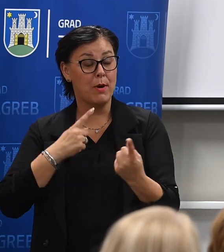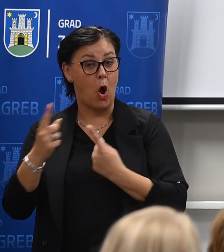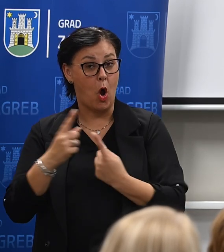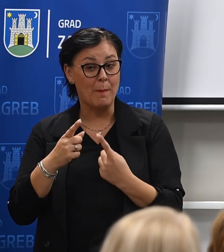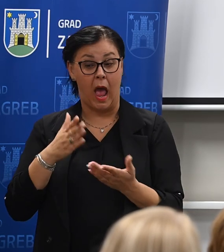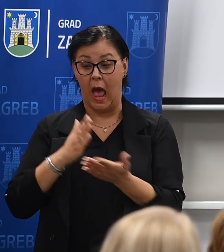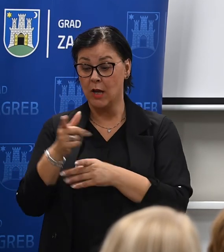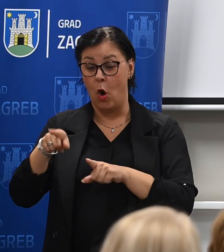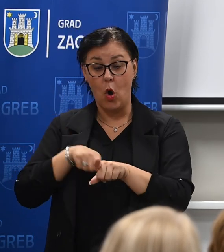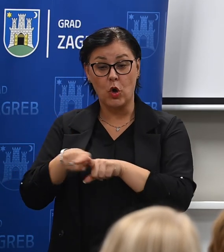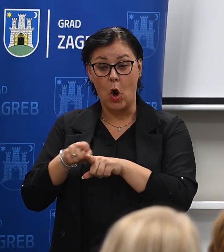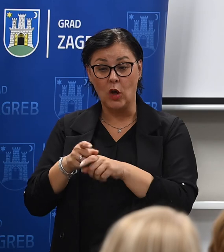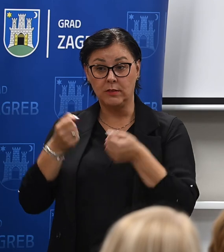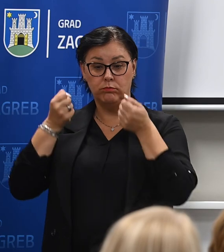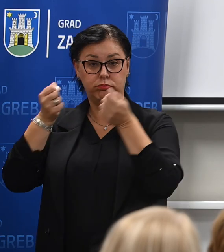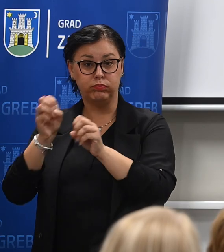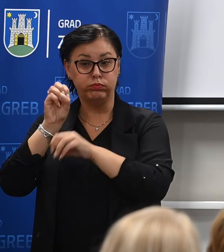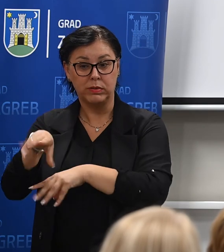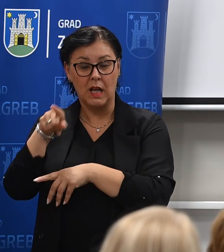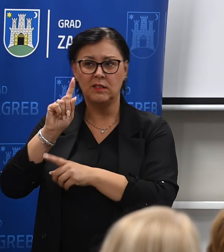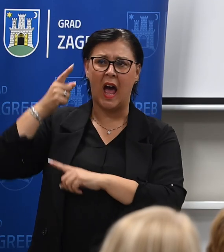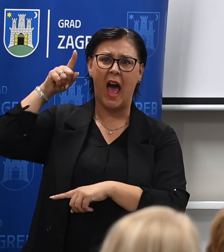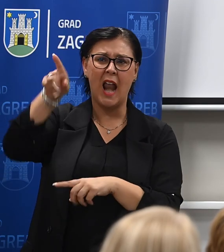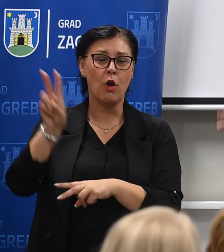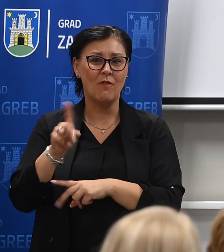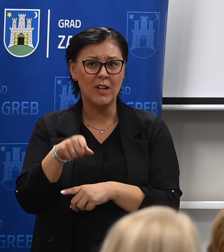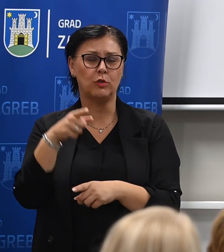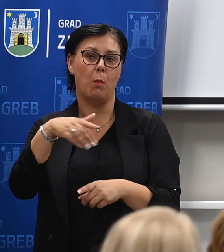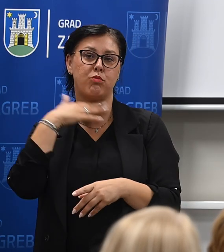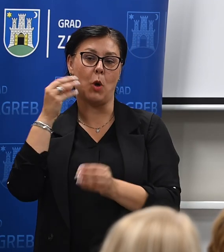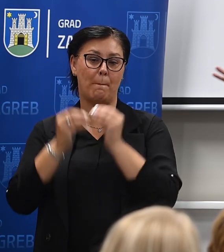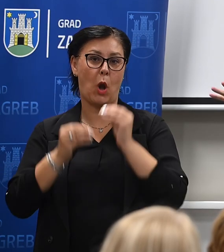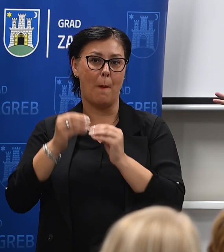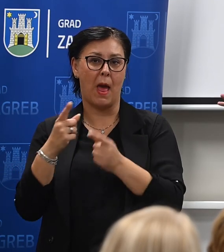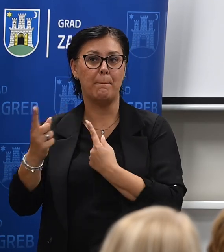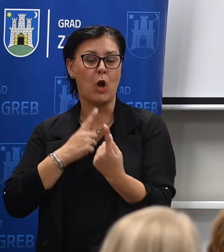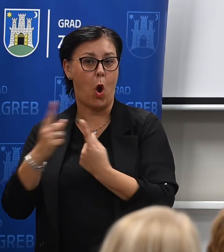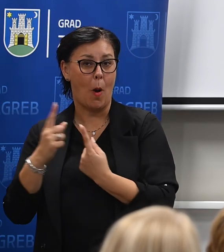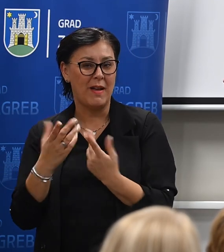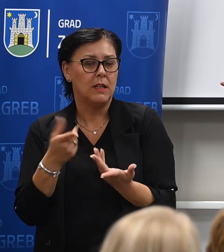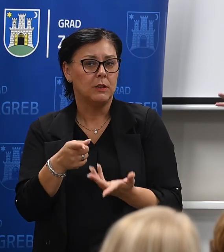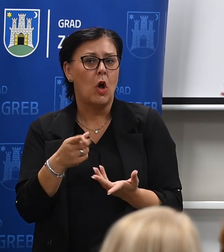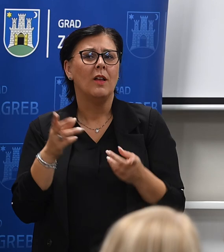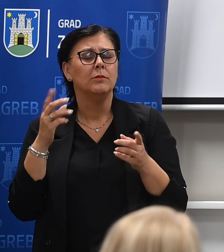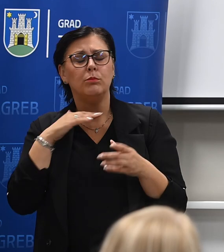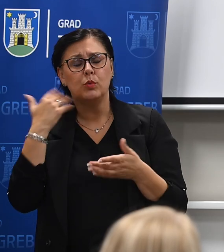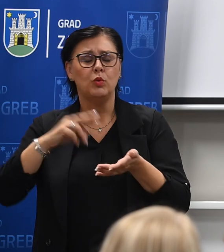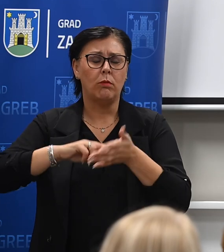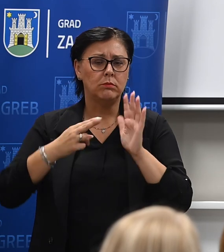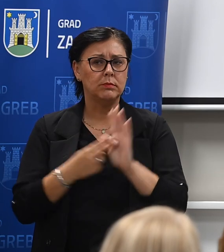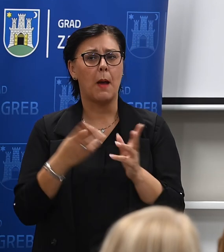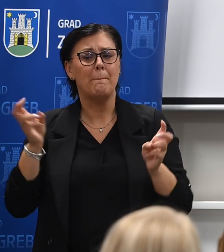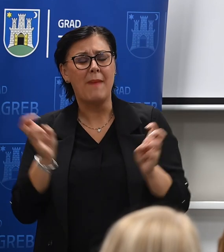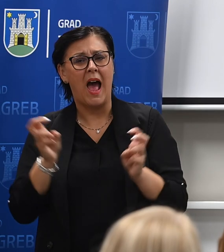voze djecu u udaljene kvarte u dječje vrtiće, onda tu isto tako imate problem. Znači, radimo brojne stvari kako da se smanji prometno